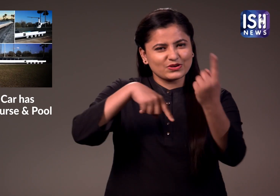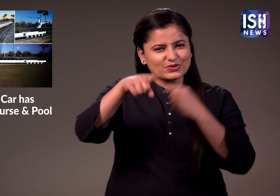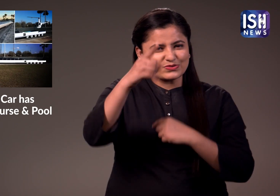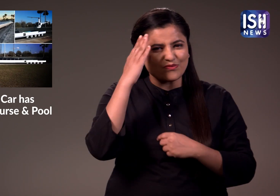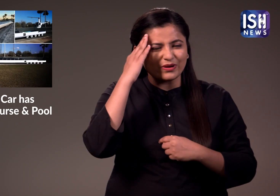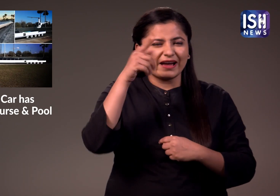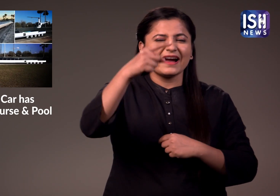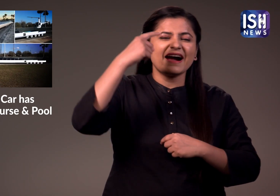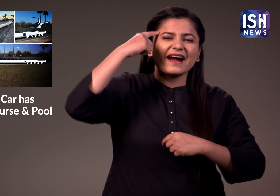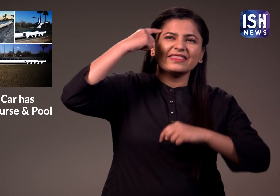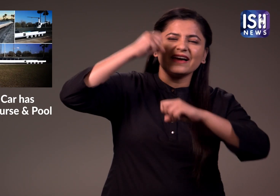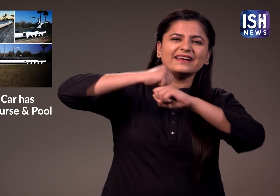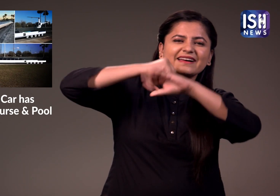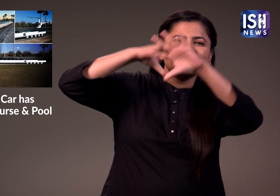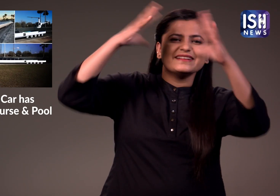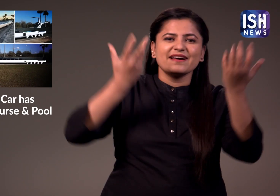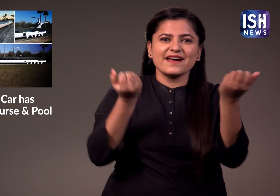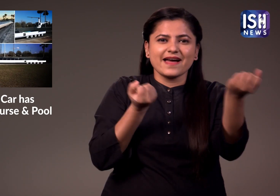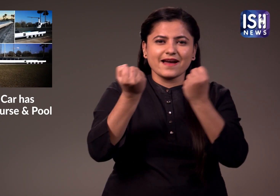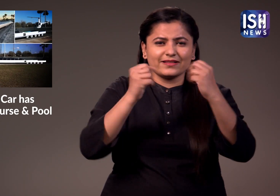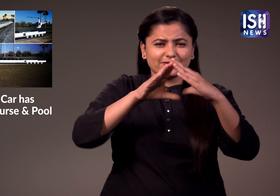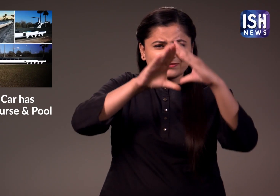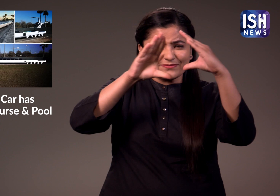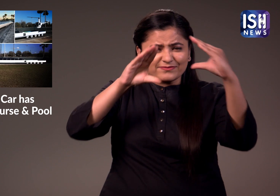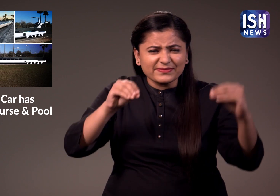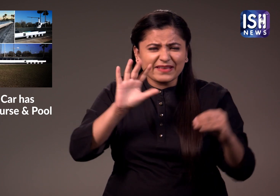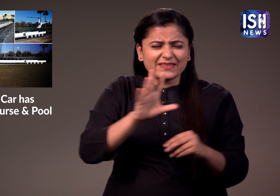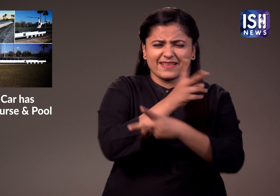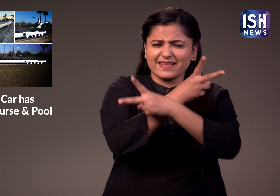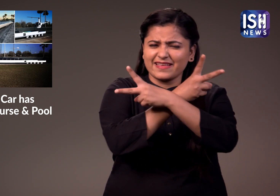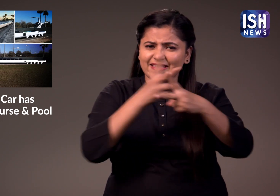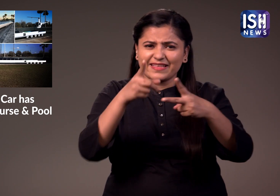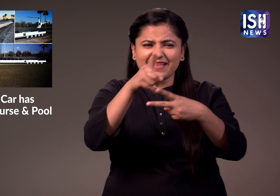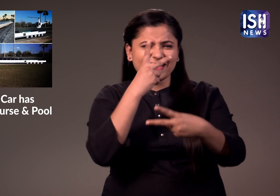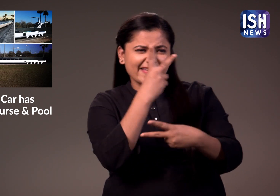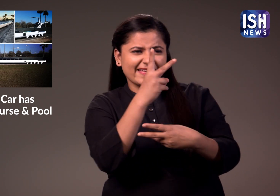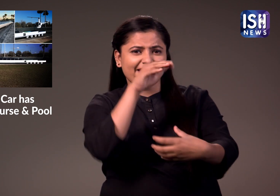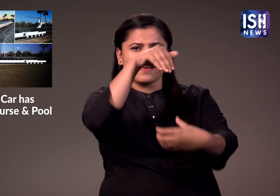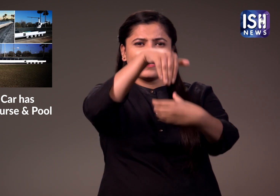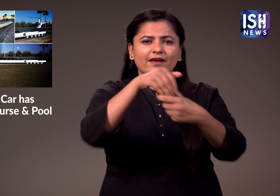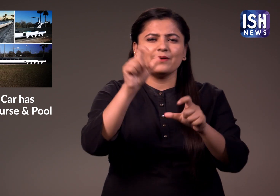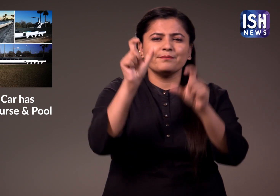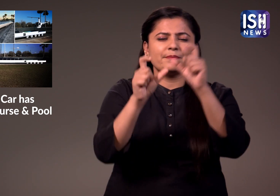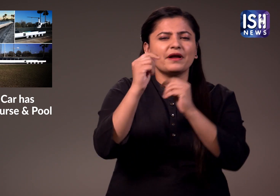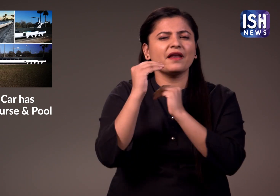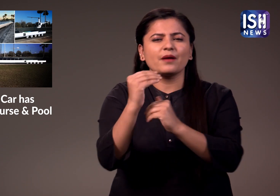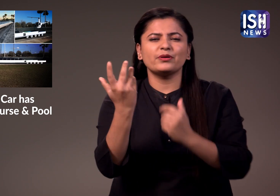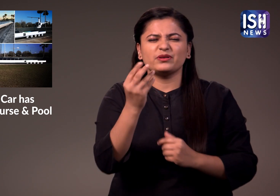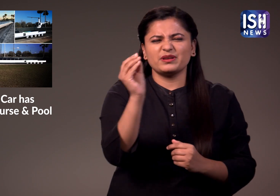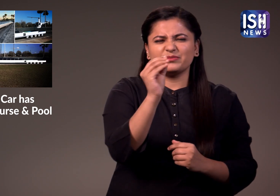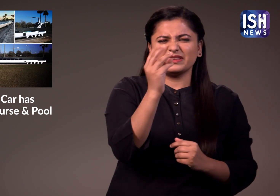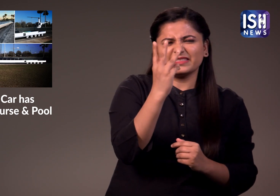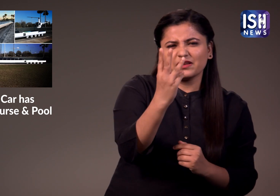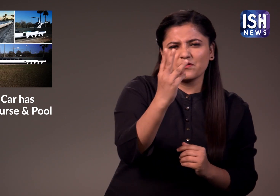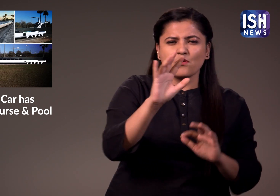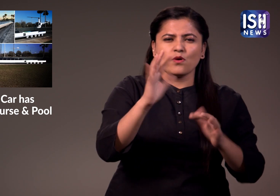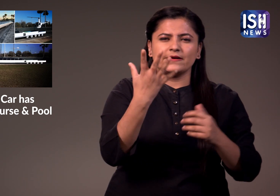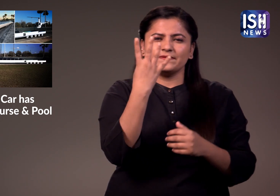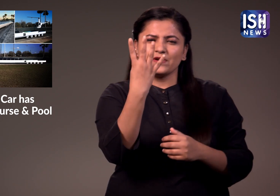आप सभी ने ऐसी गाड़ियां देखी होंगी जहां आम तौन पर तीन से पांच लोग बैट पाते